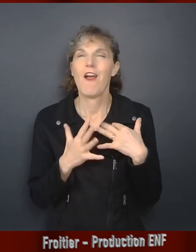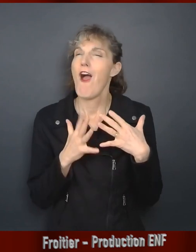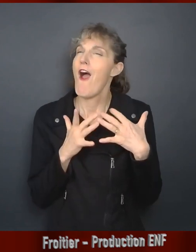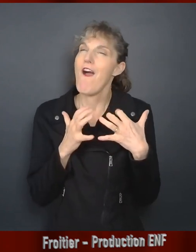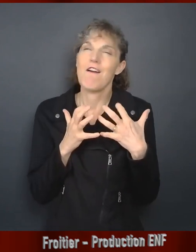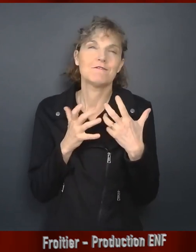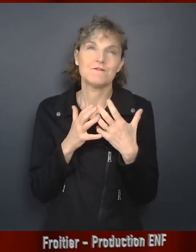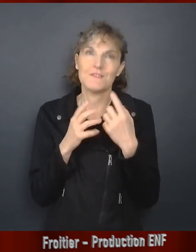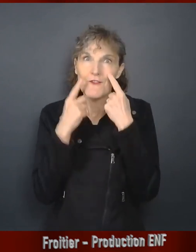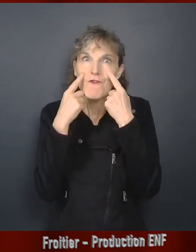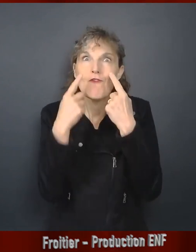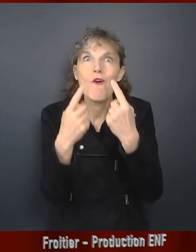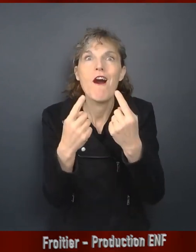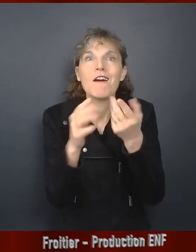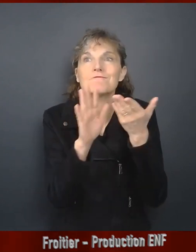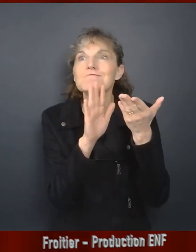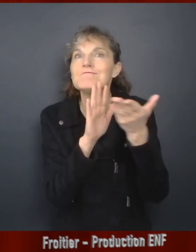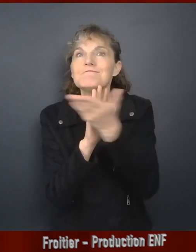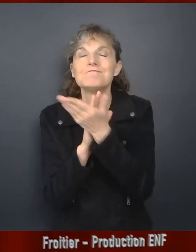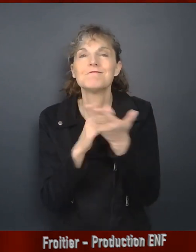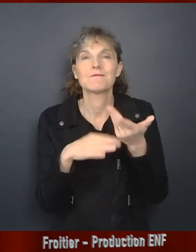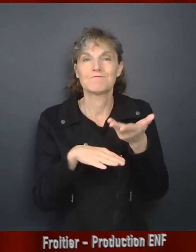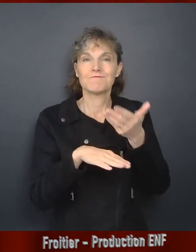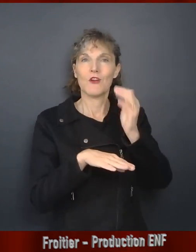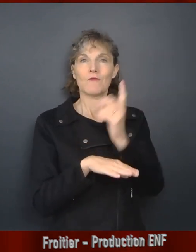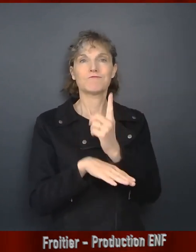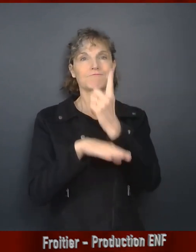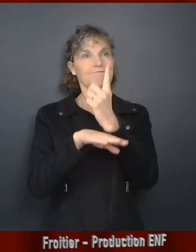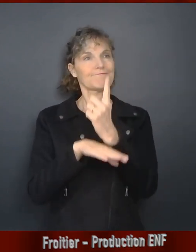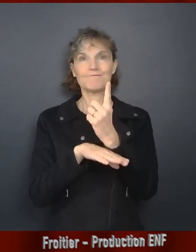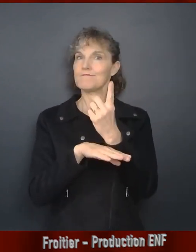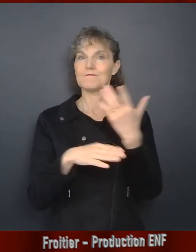Je m'ennuie de vous voir, d'être sur scène,